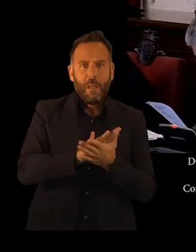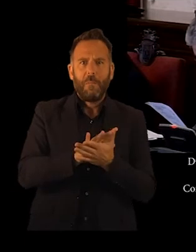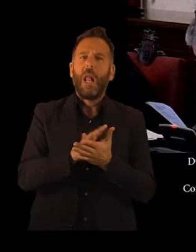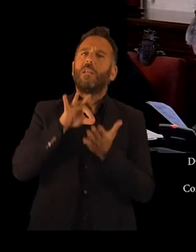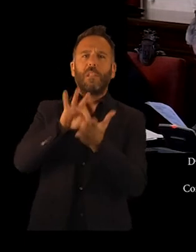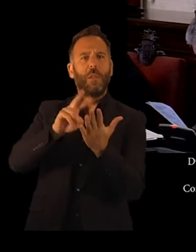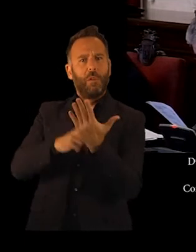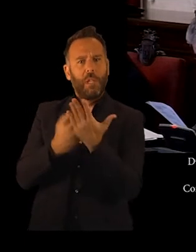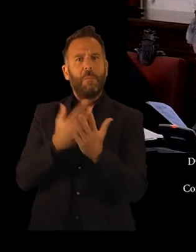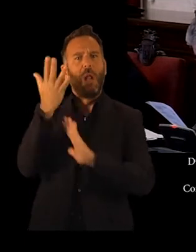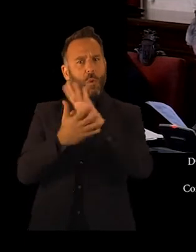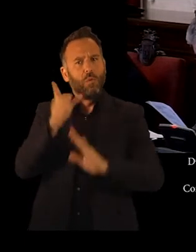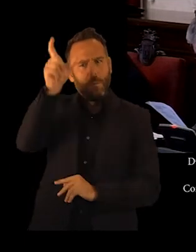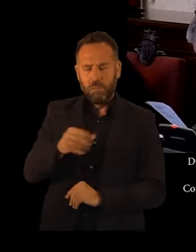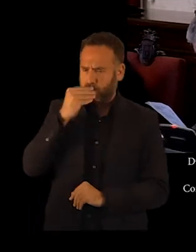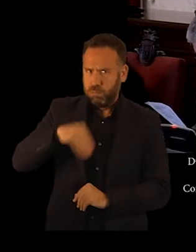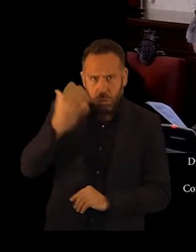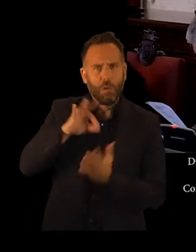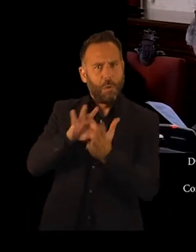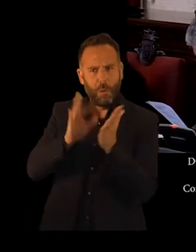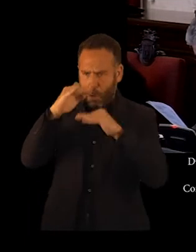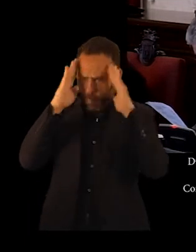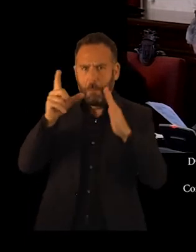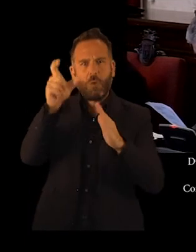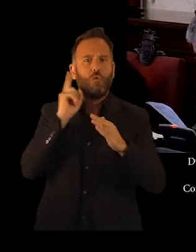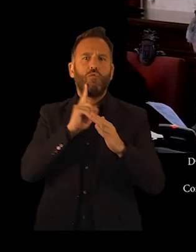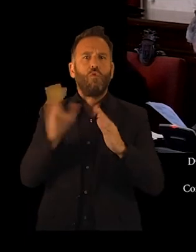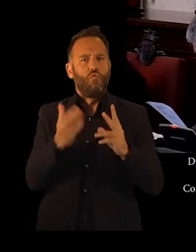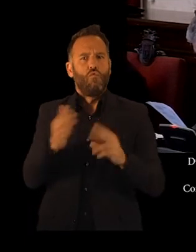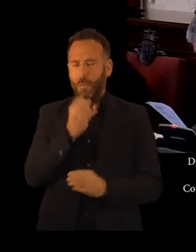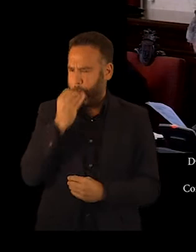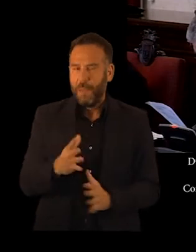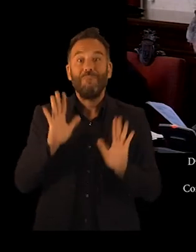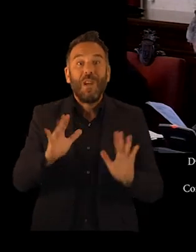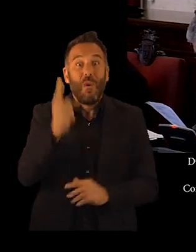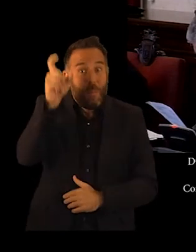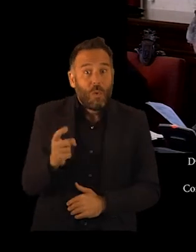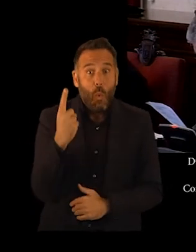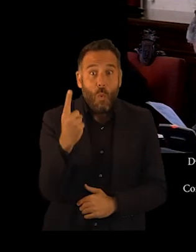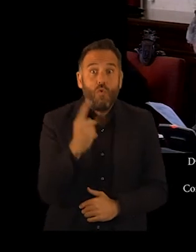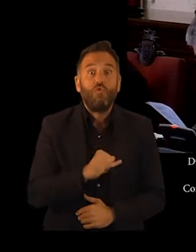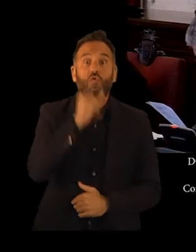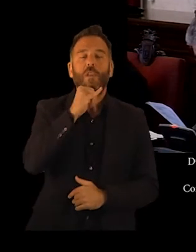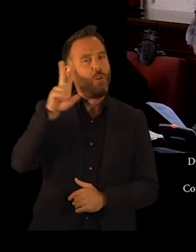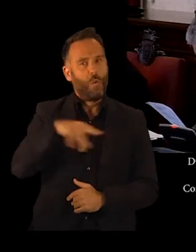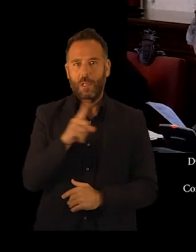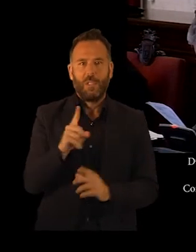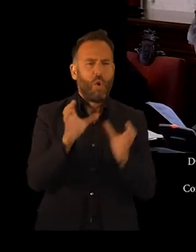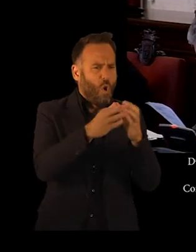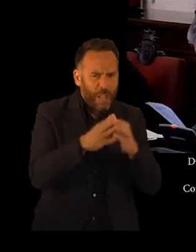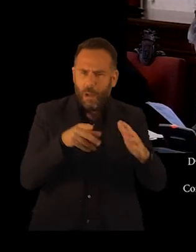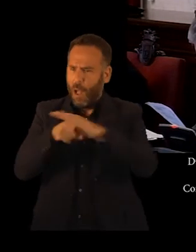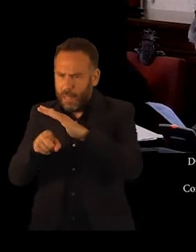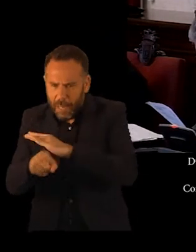servicio por parte del intérprete de lengua de signo municipal, pero que, al contar con una sola persona, no es suficiente para atender todas las necesidades del colectivo, los trámites y